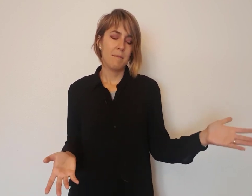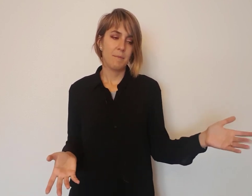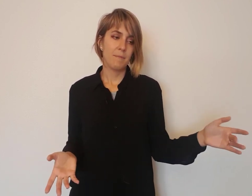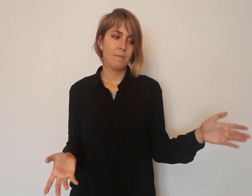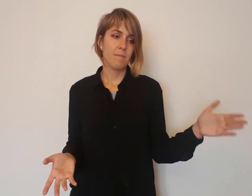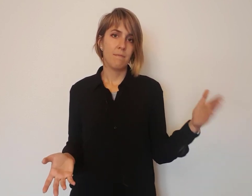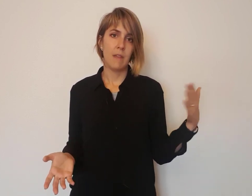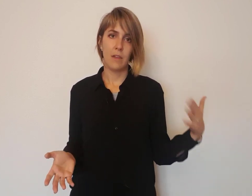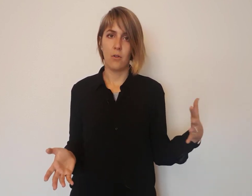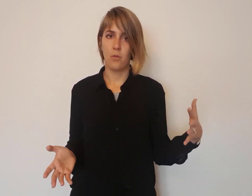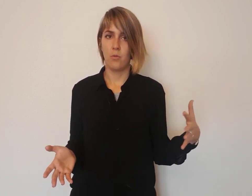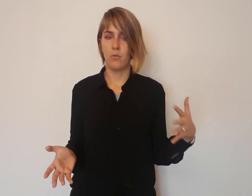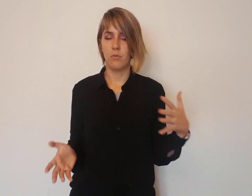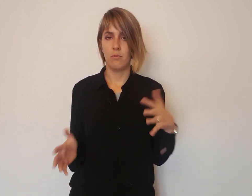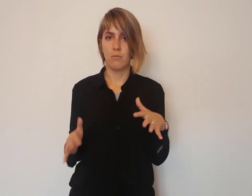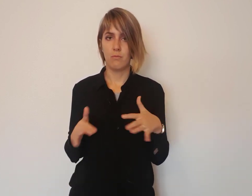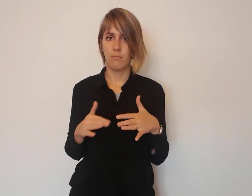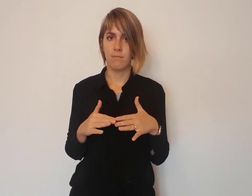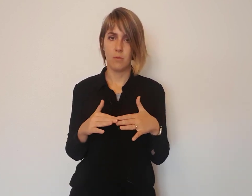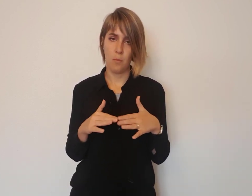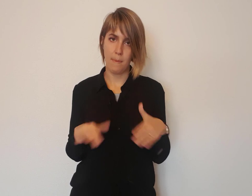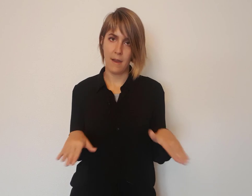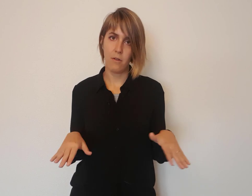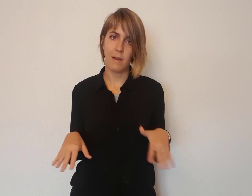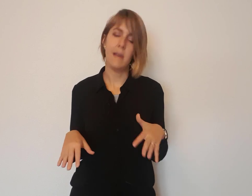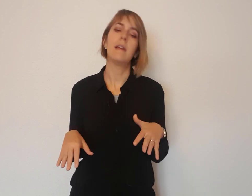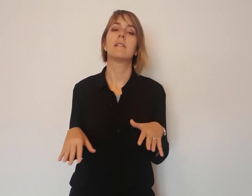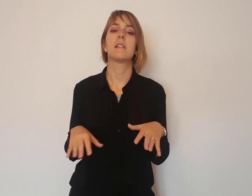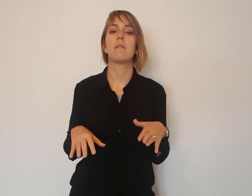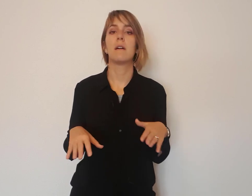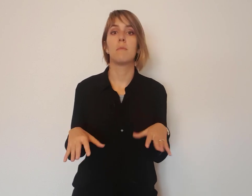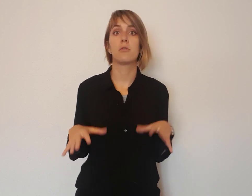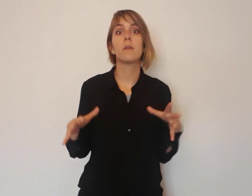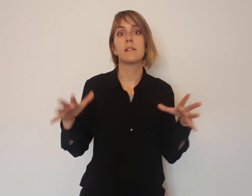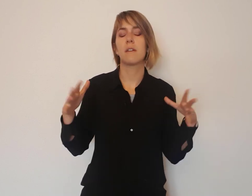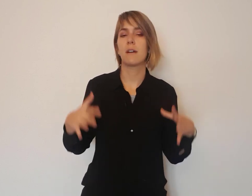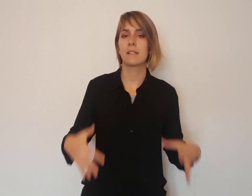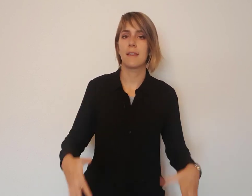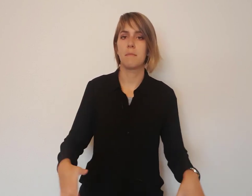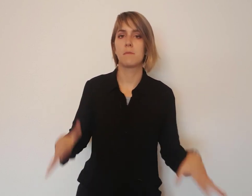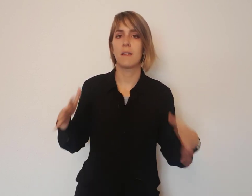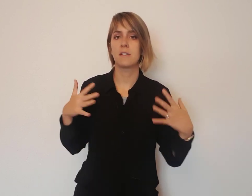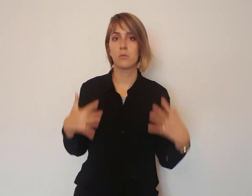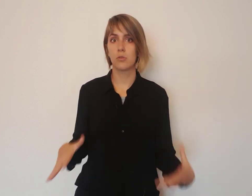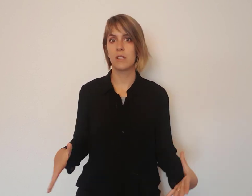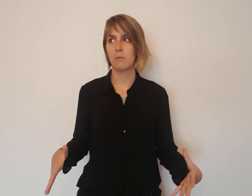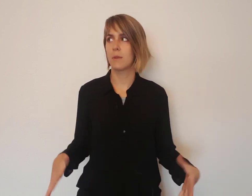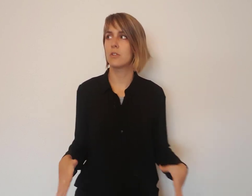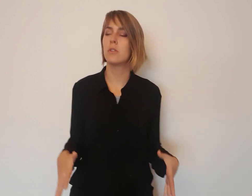Y me dio un paro, ¿vale? Estaba, por suerte estaba en casa de mis padres justo en ese momento.